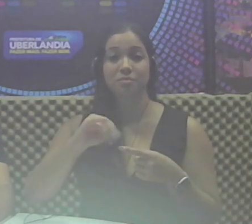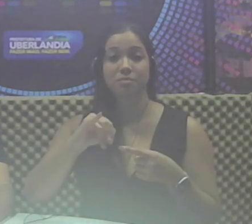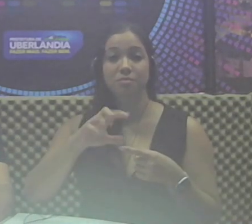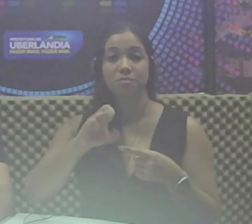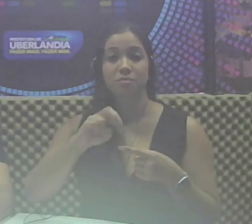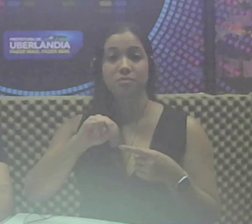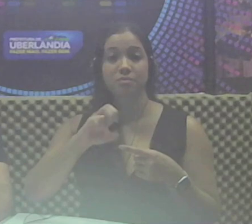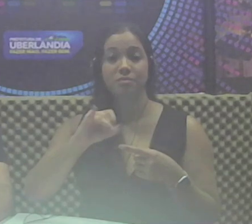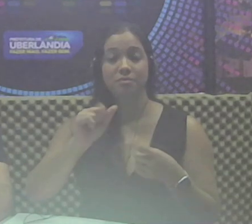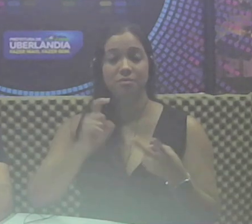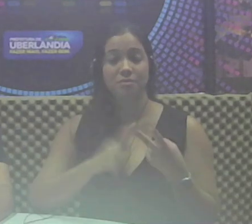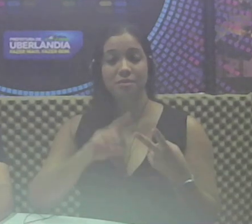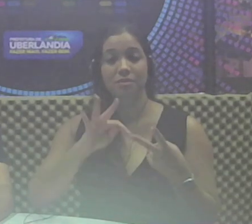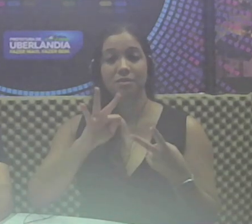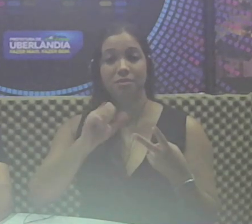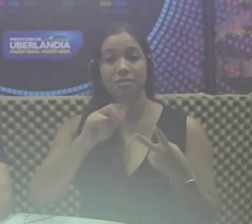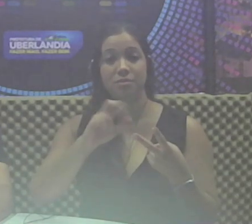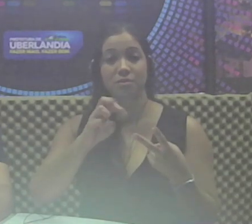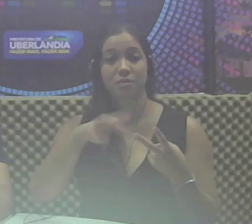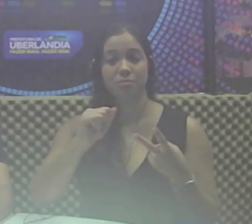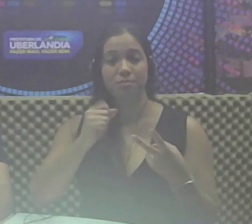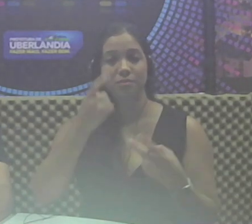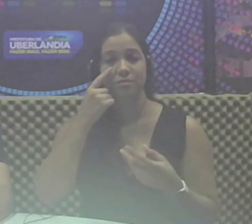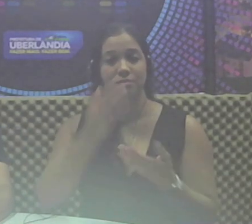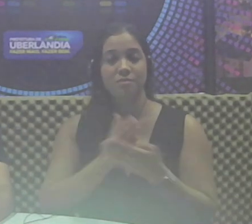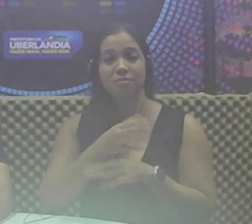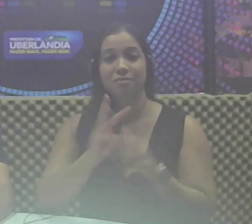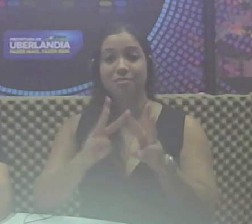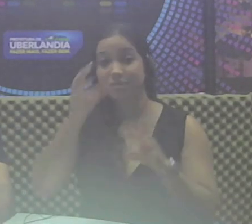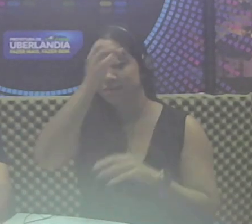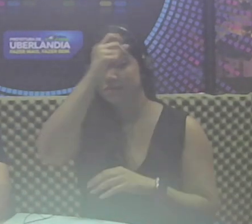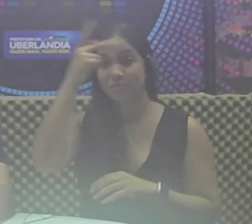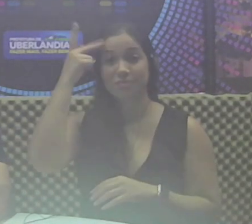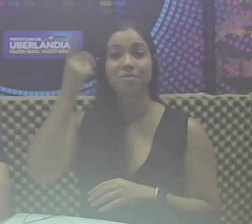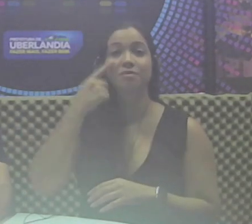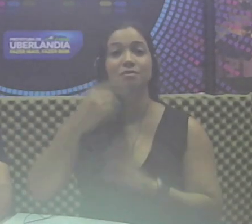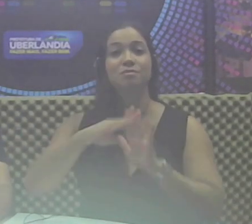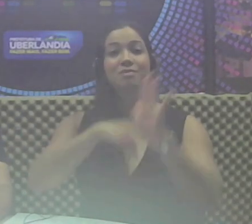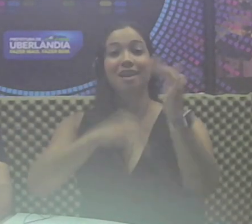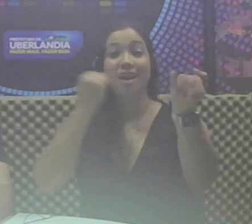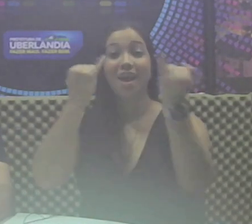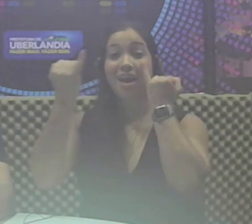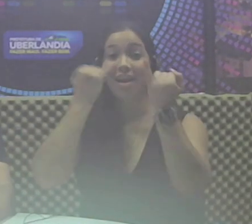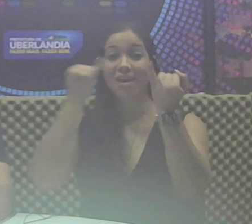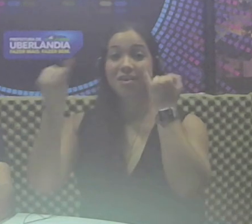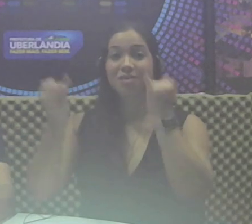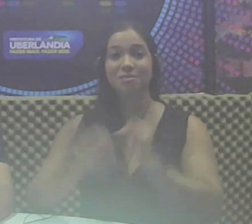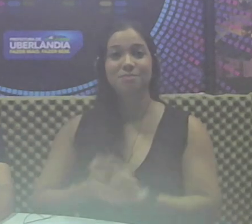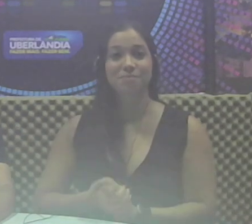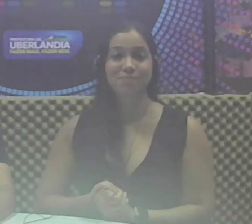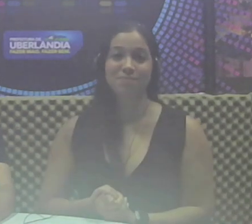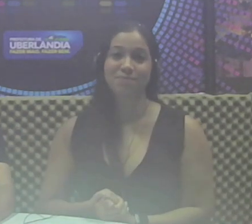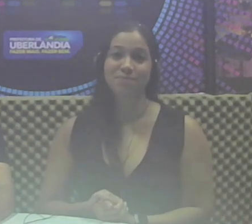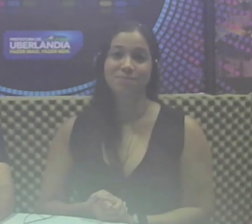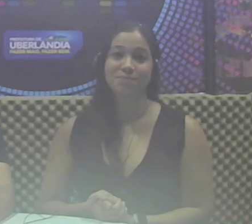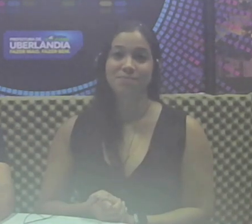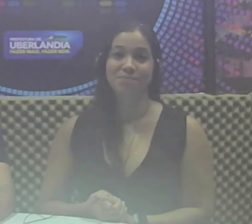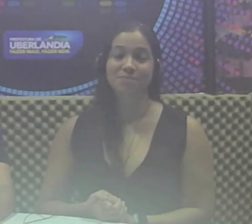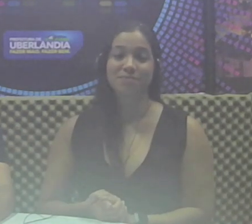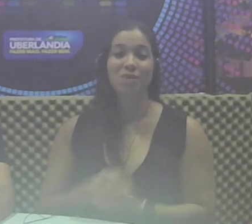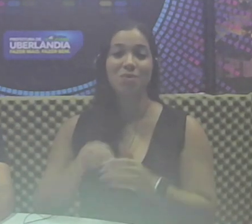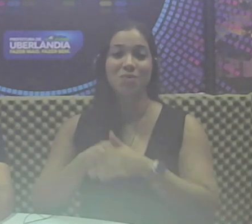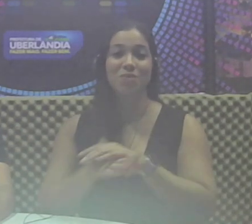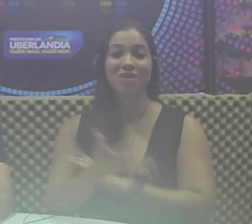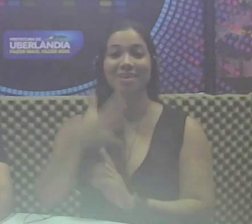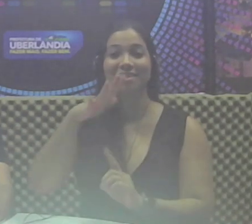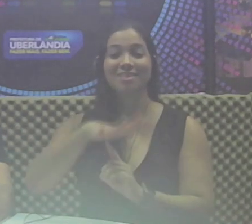receberão o fórum. Acesse o portal da Prefeitura e confira mais informações. A tradicional feira